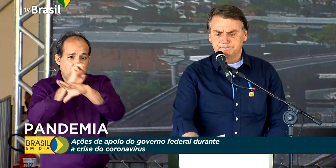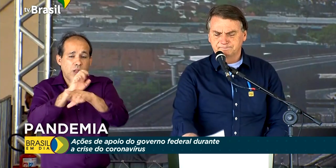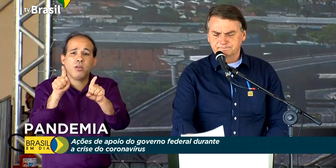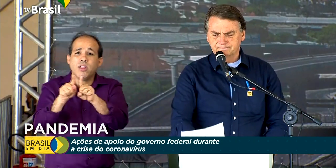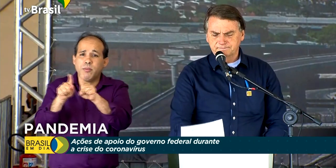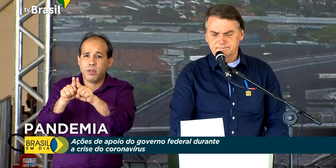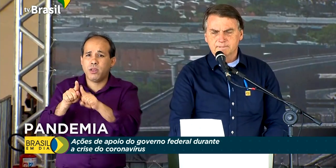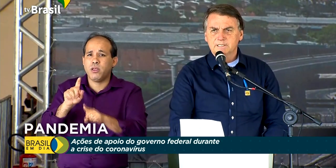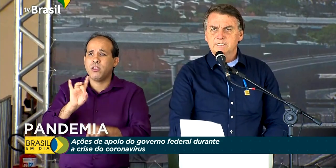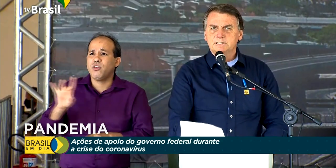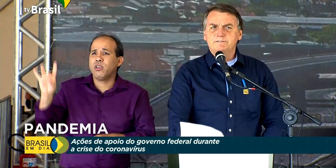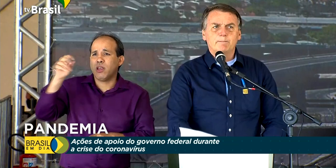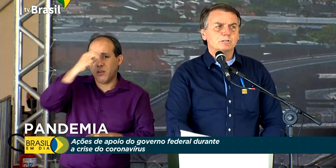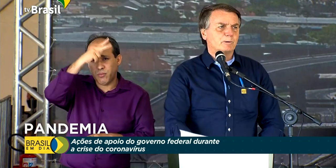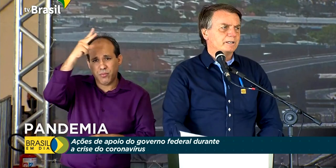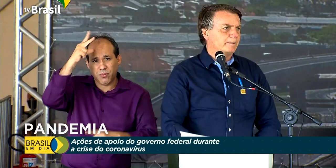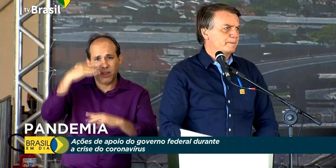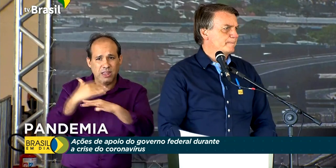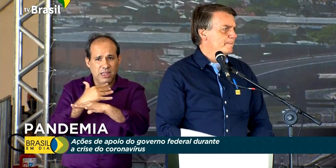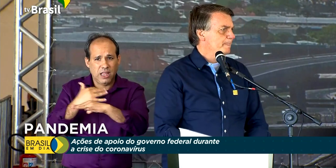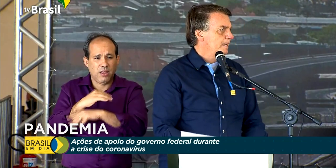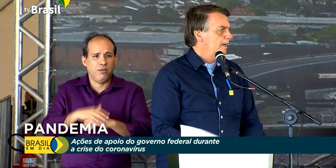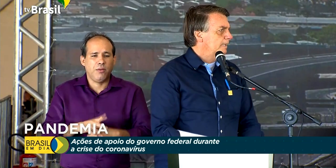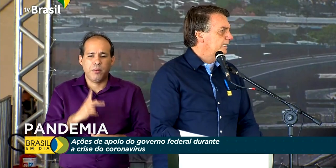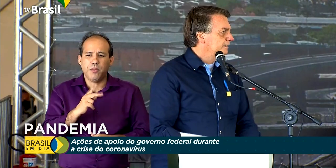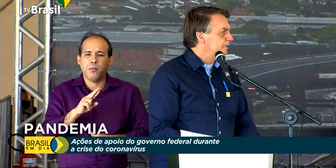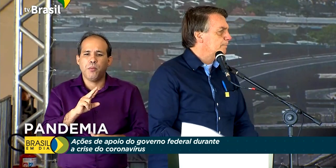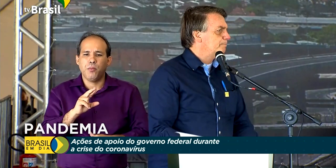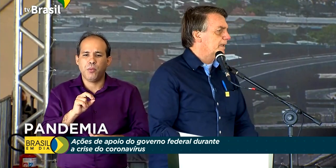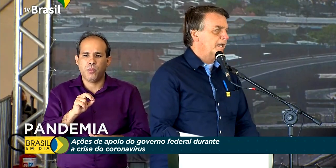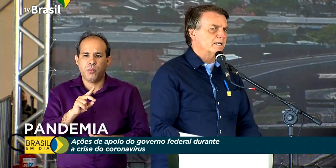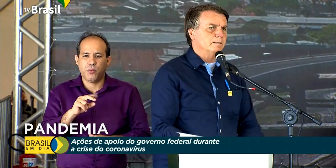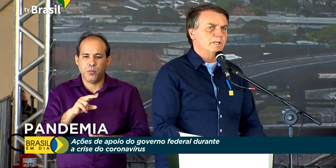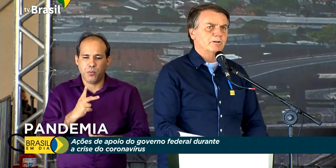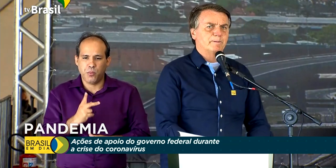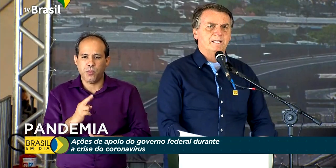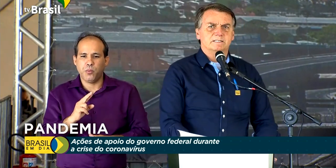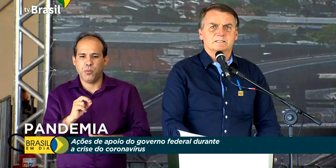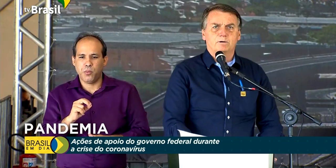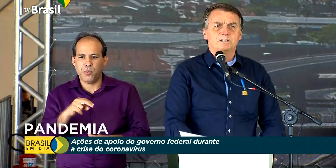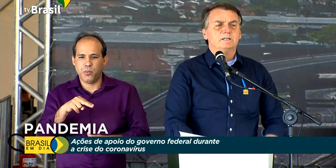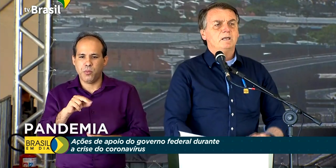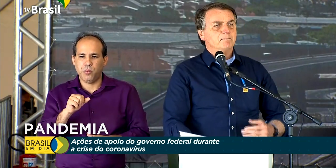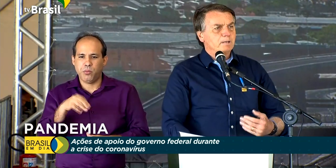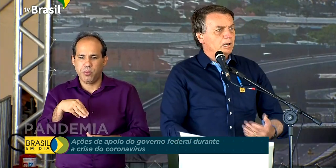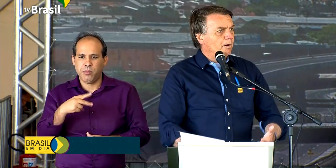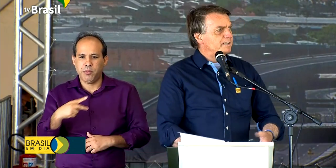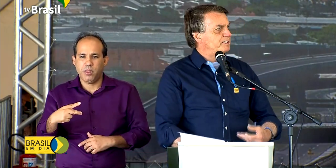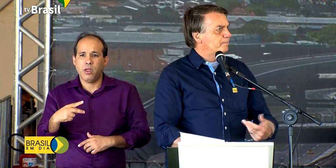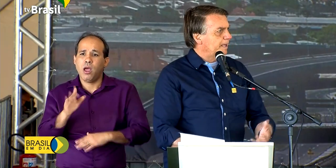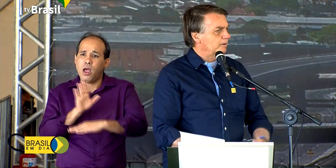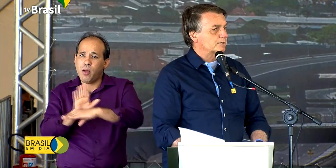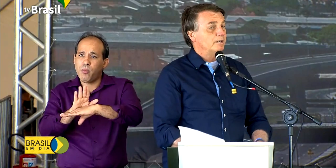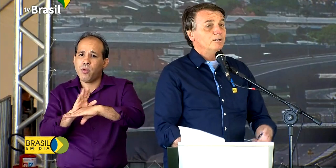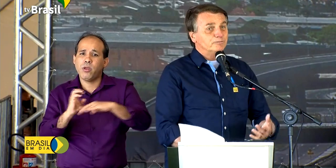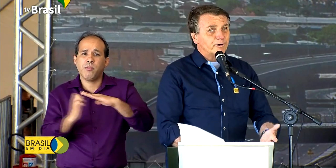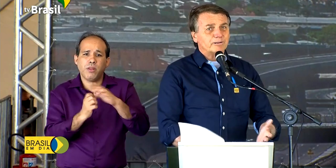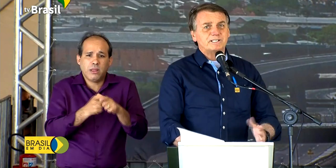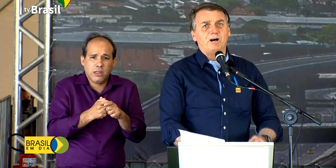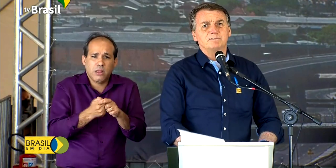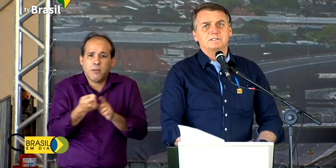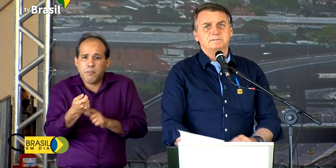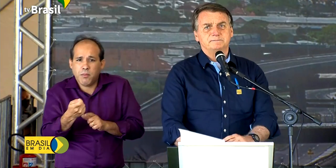município. Tivemos o PRONAMP atendendo a pequenas e microempresas, onde milhões de empregos